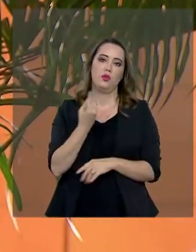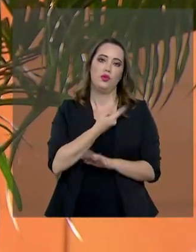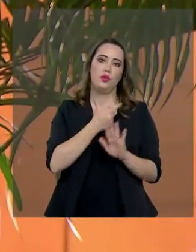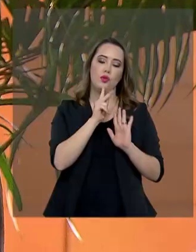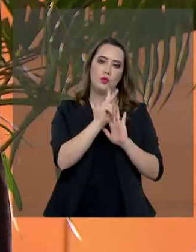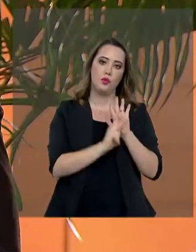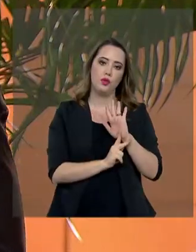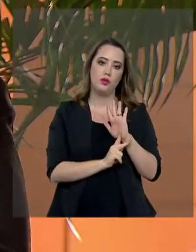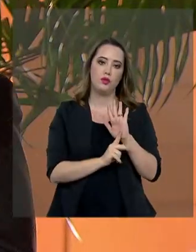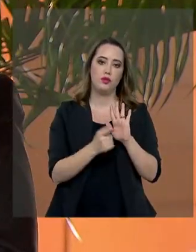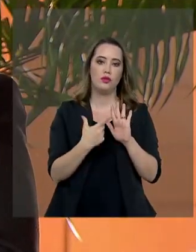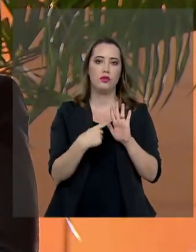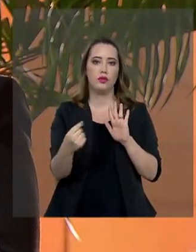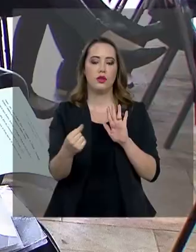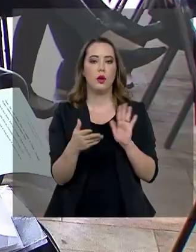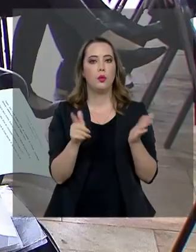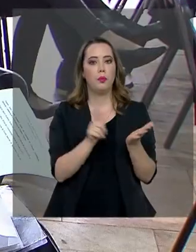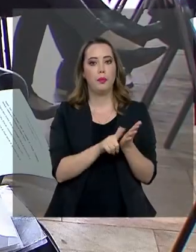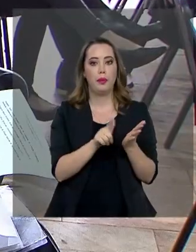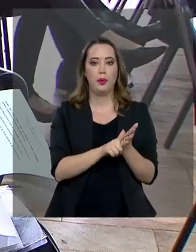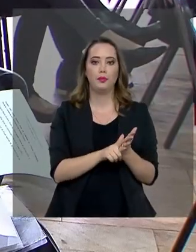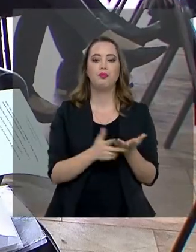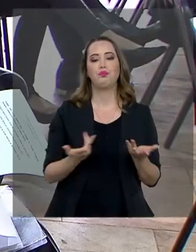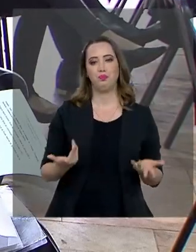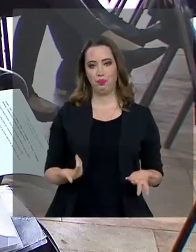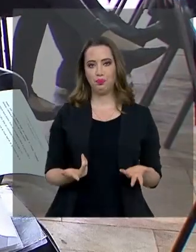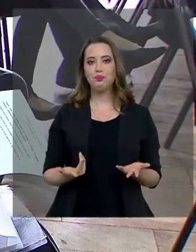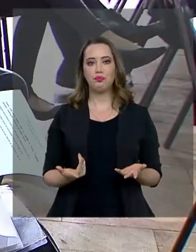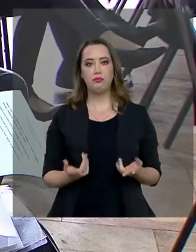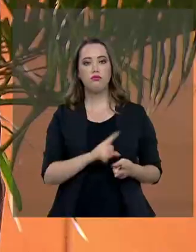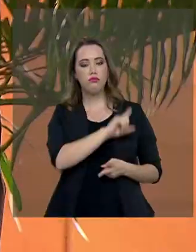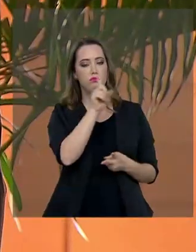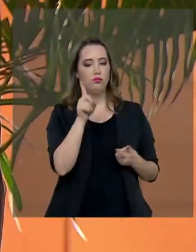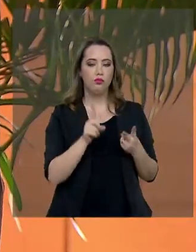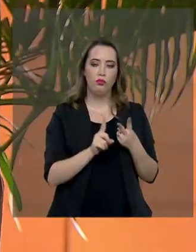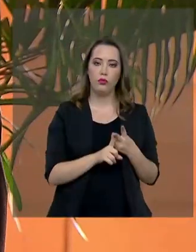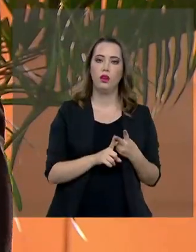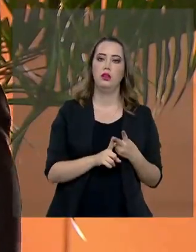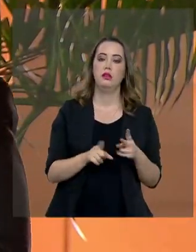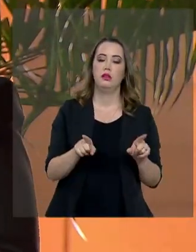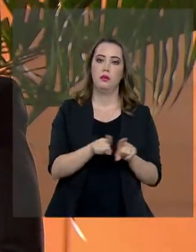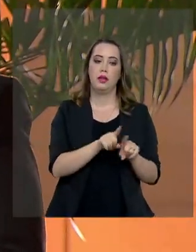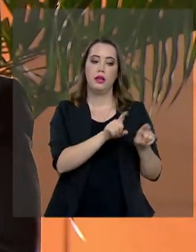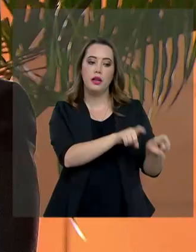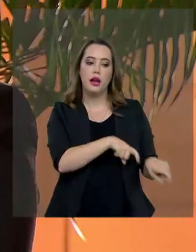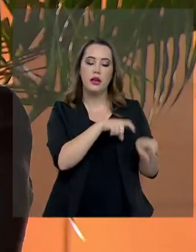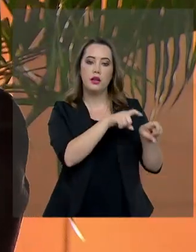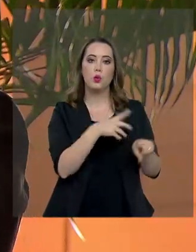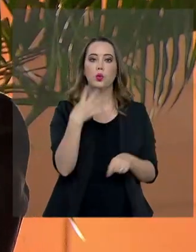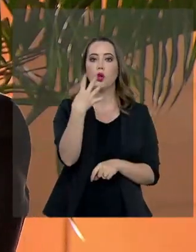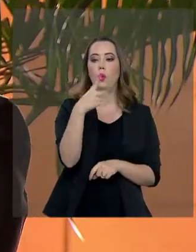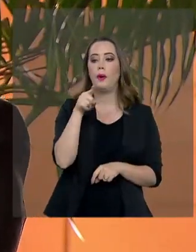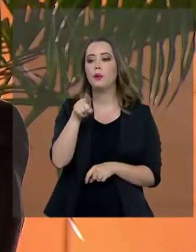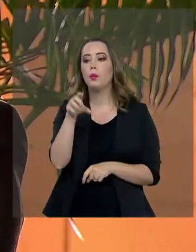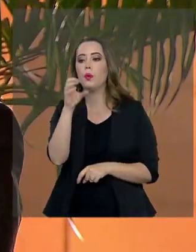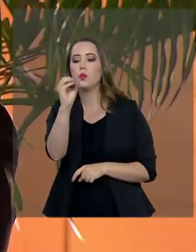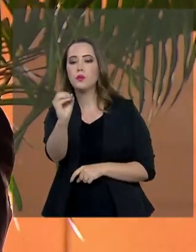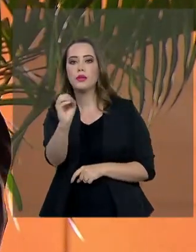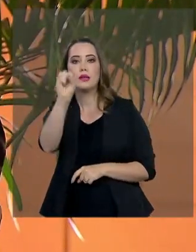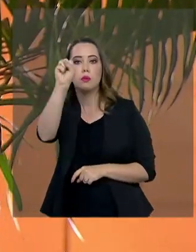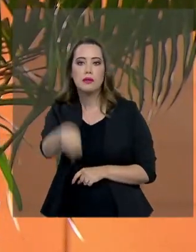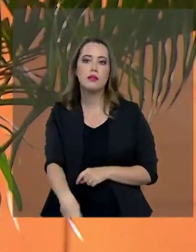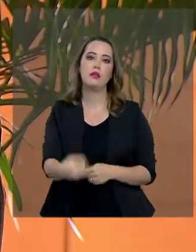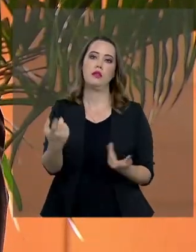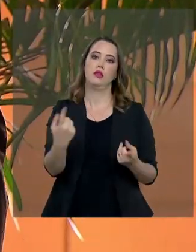projetos saírem do papel. Depois, nós temos que tratar da Agricultura 4.05, que aí nós temos que